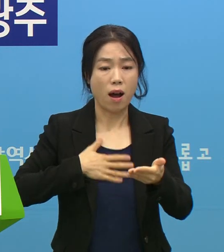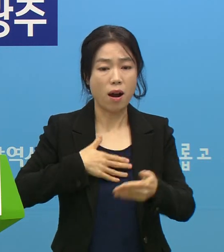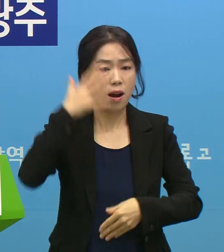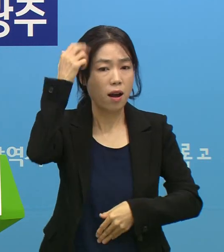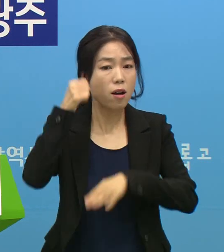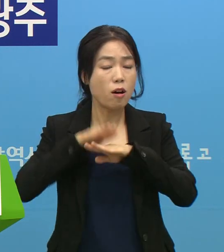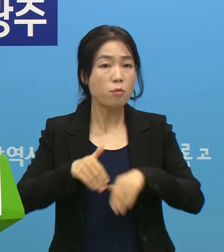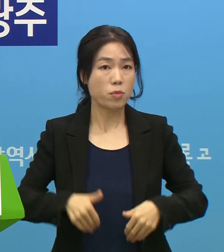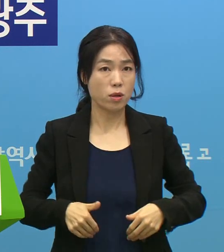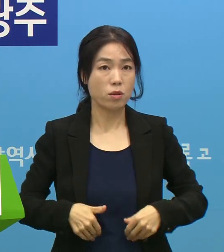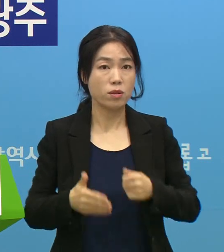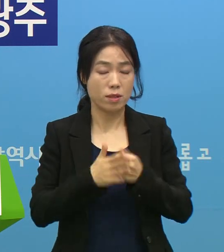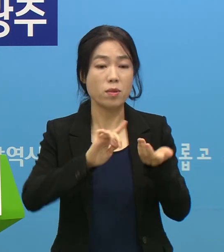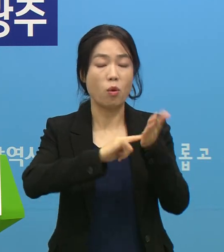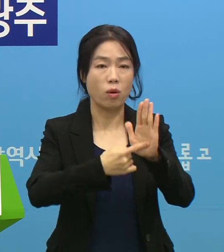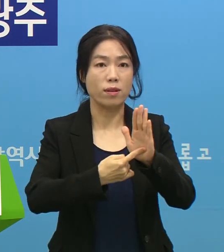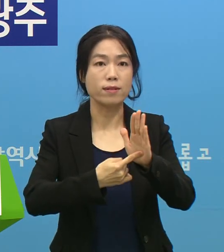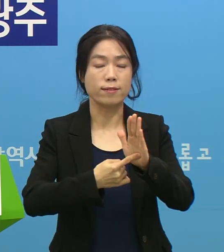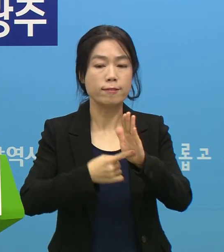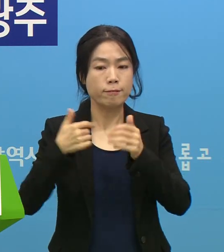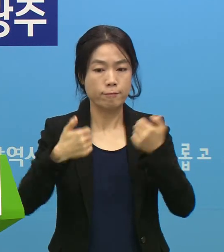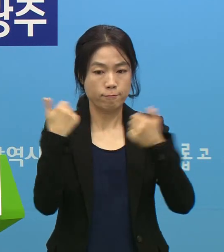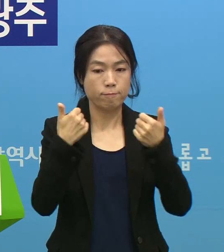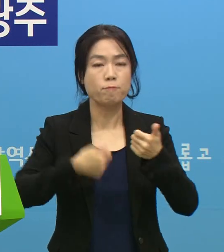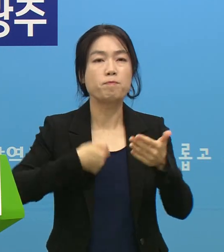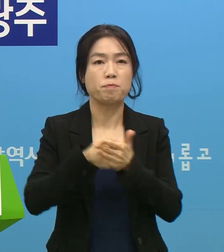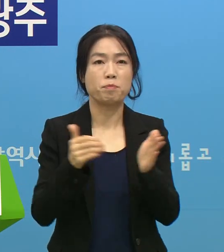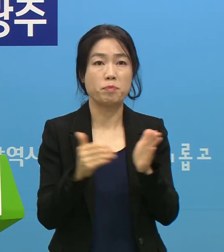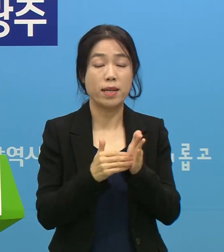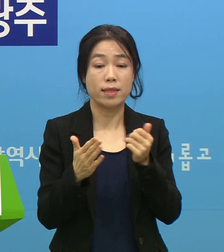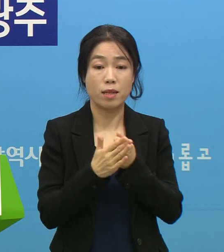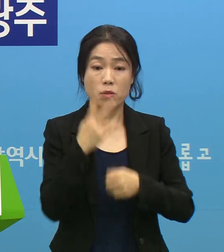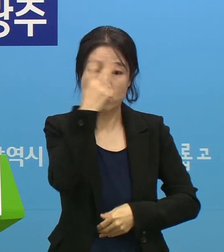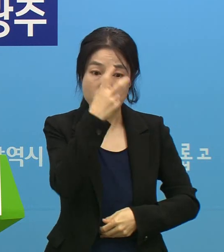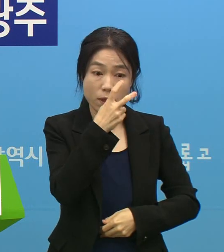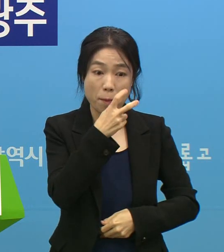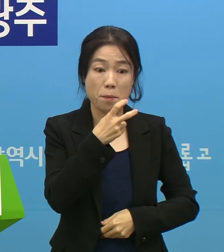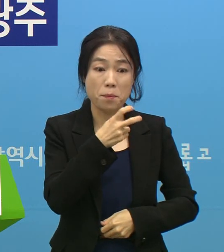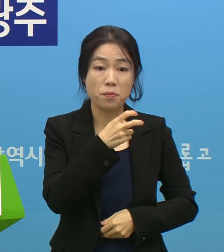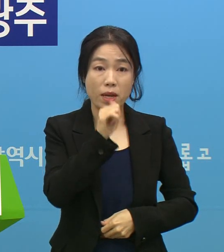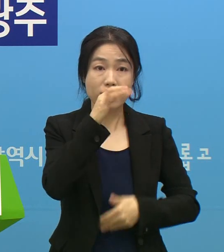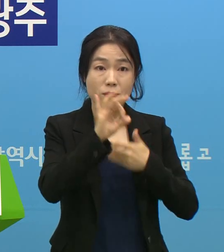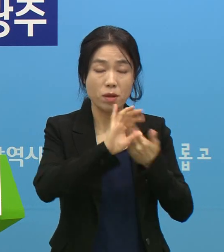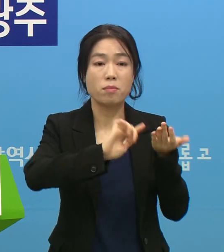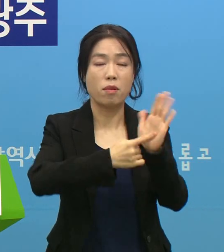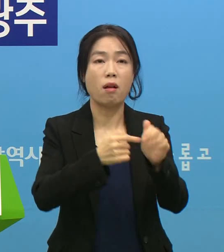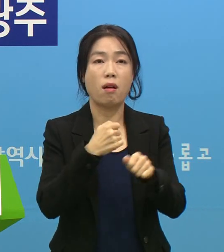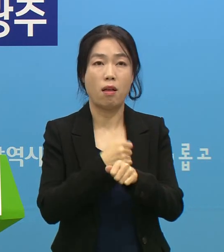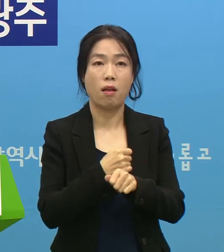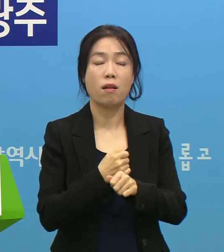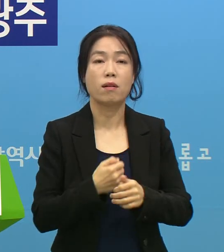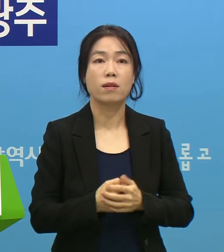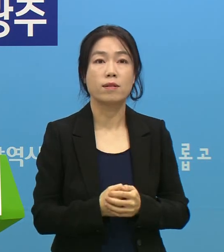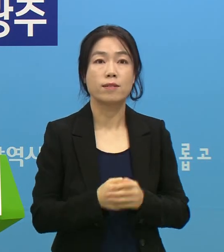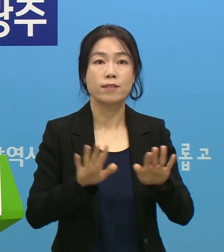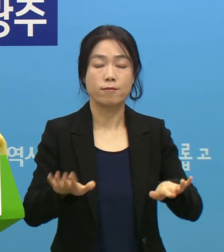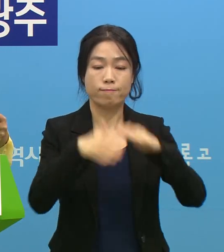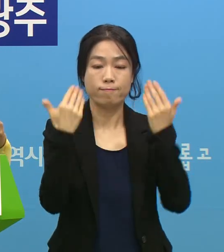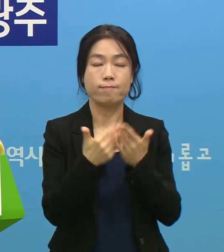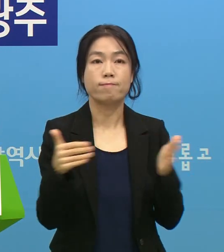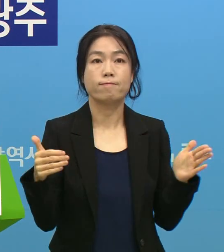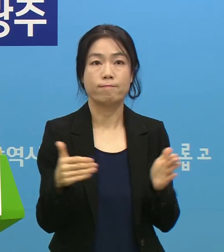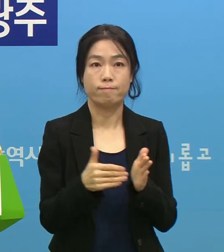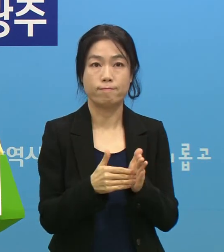이 부분은 저희들이 공개하기로 하였습니다. 그래서 조사가 되는 즉시 함께 공유하도록 하겠습니다. 이상 설명